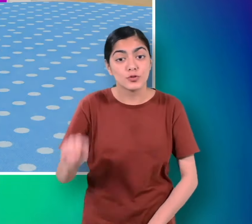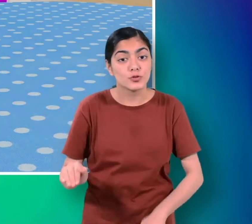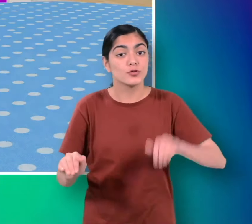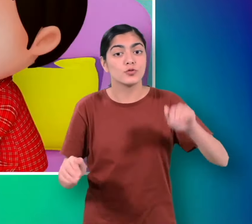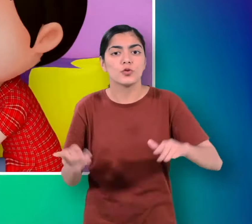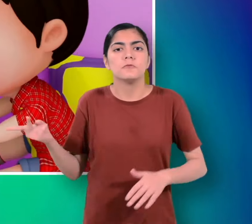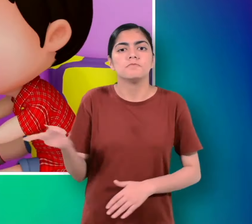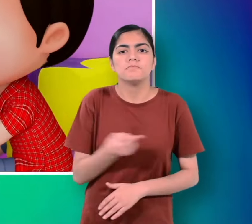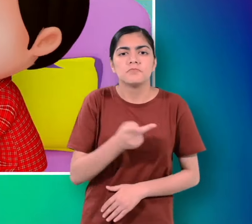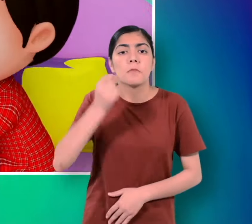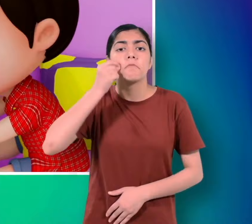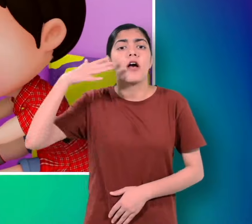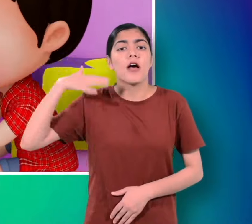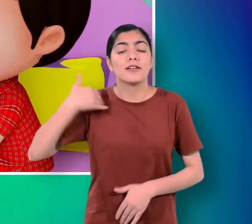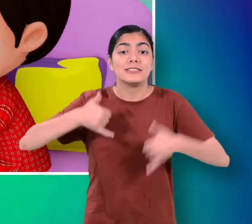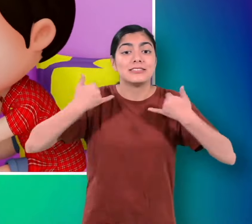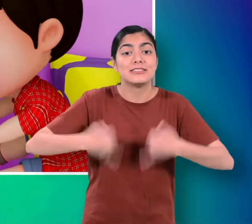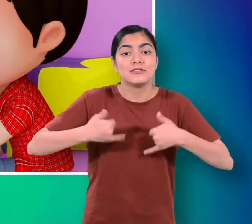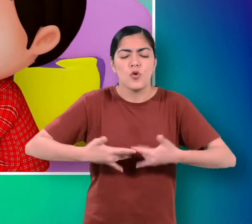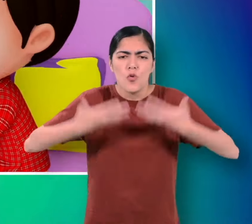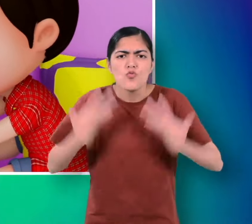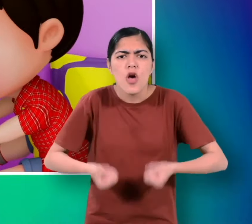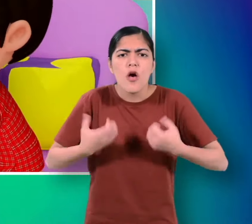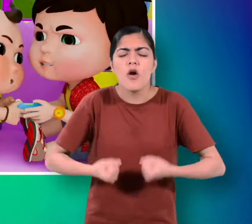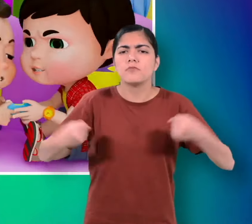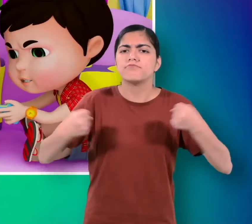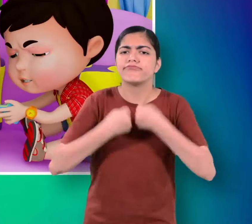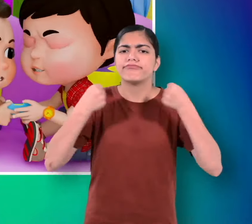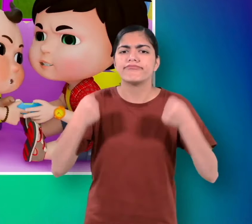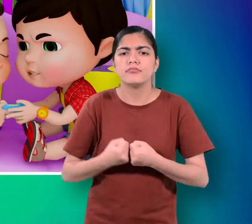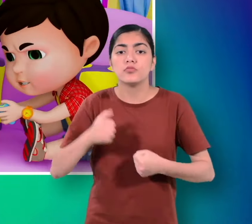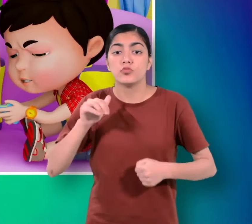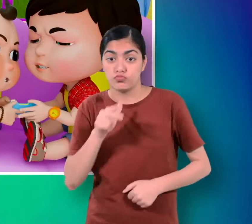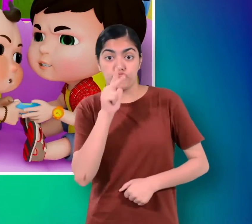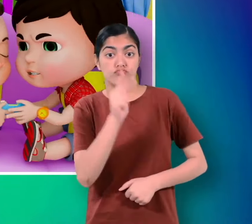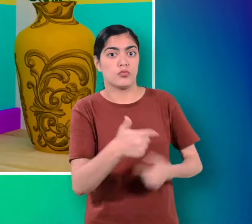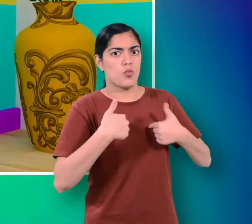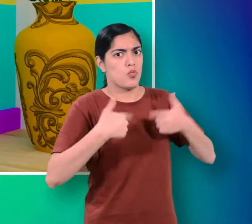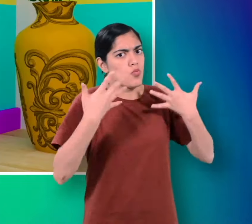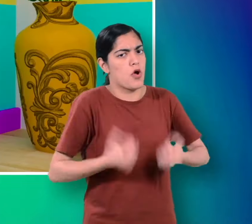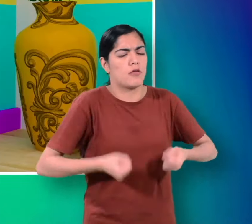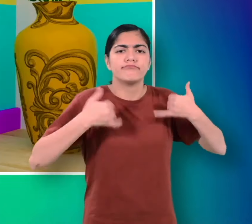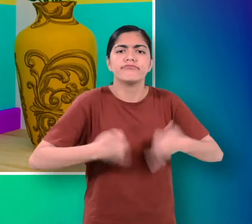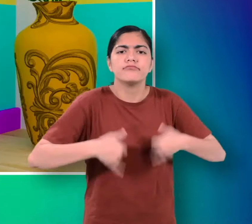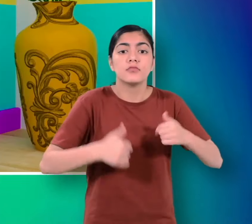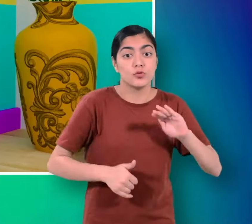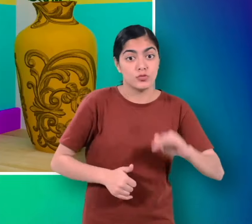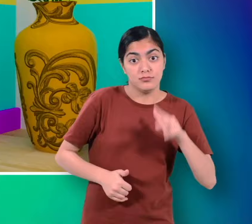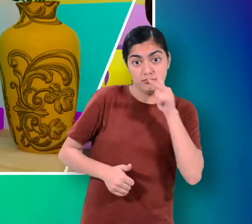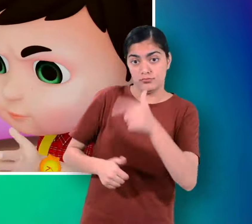चुन्नू मुन्नू थे दो भाई वीडियो गेम पे हुई लड़ाई चुन्नू बोला मैं खेलूंगा